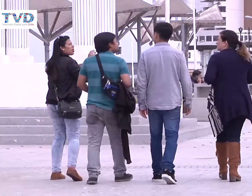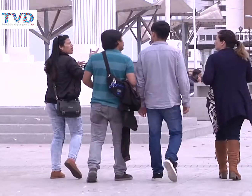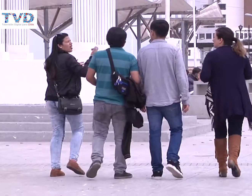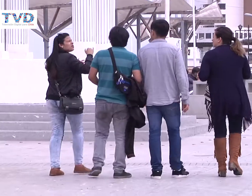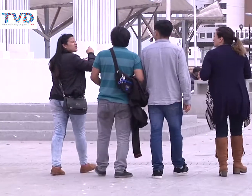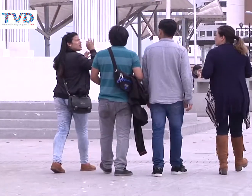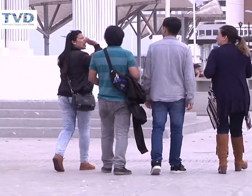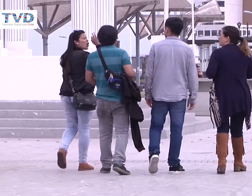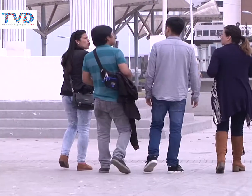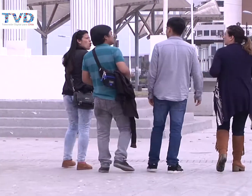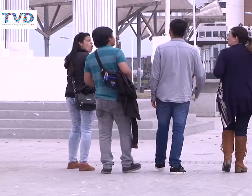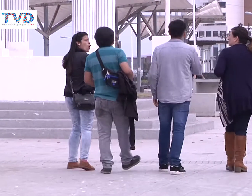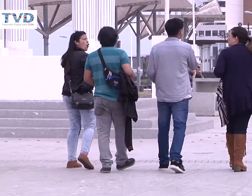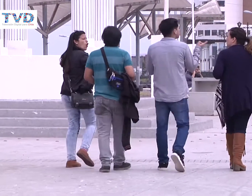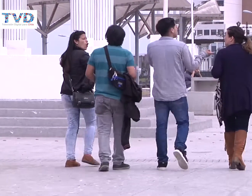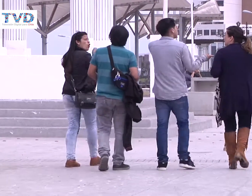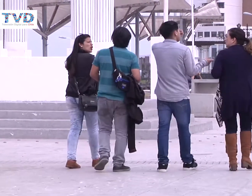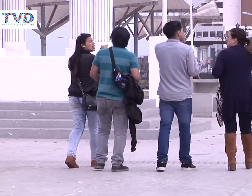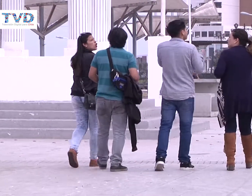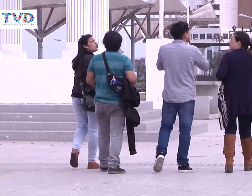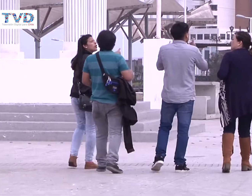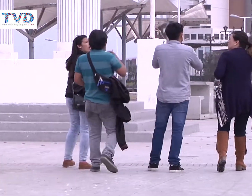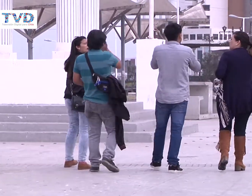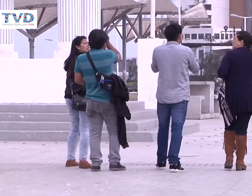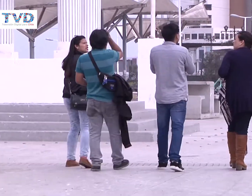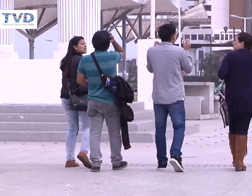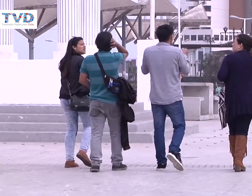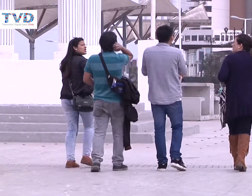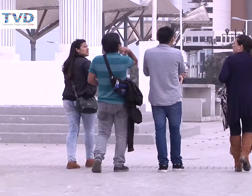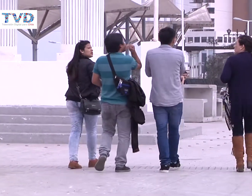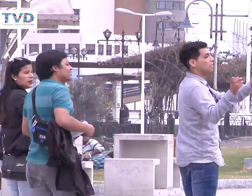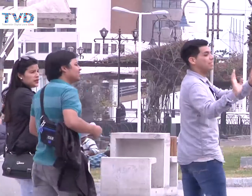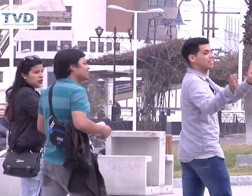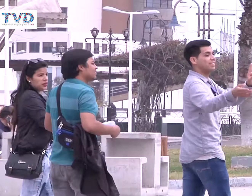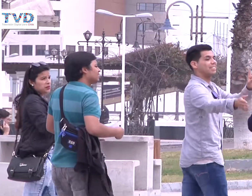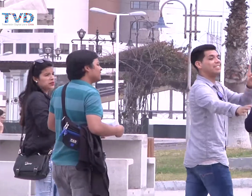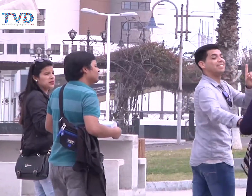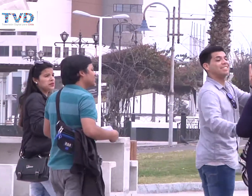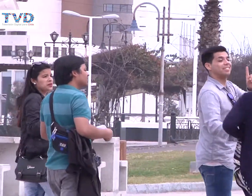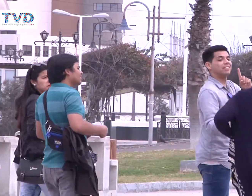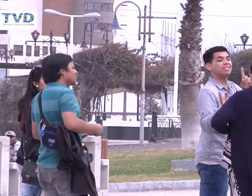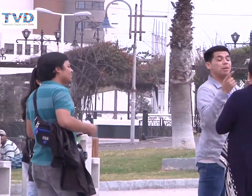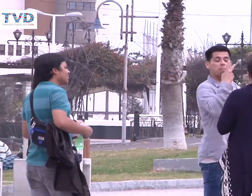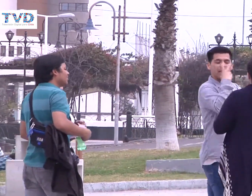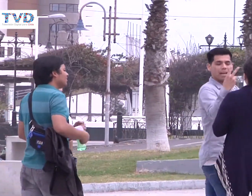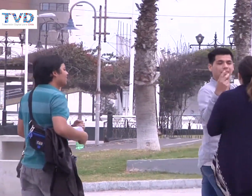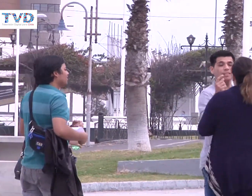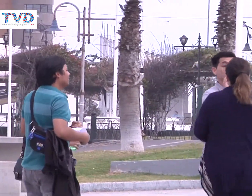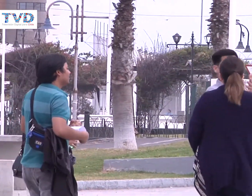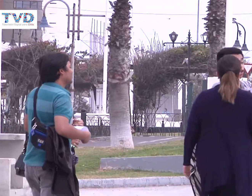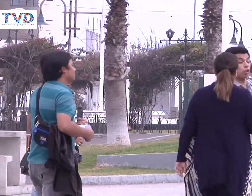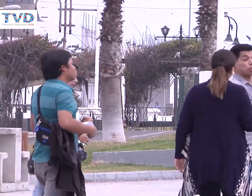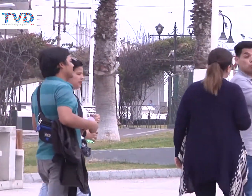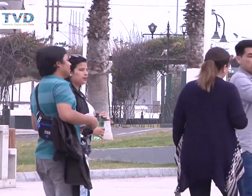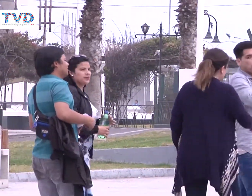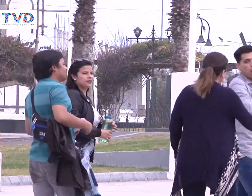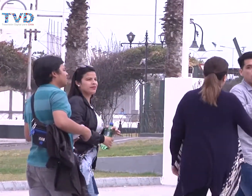Clusio emplazan a las autoridades a fomentar aún más la inclusión para quienes viven con una discapacidad auditiva. Las autoridades,